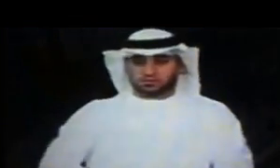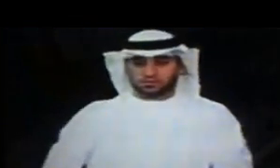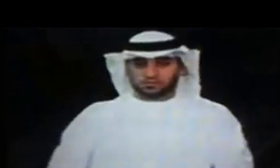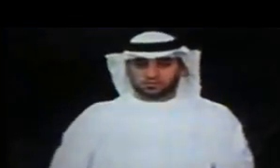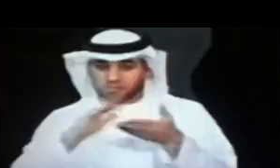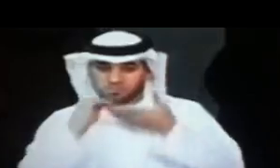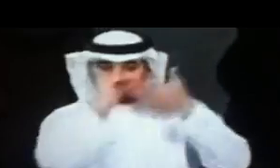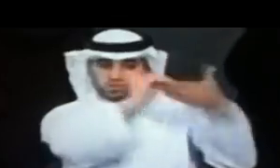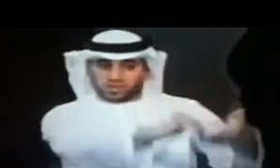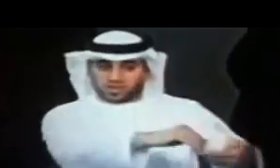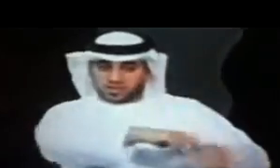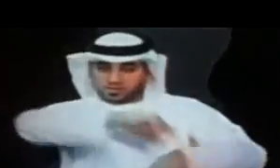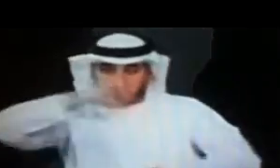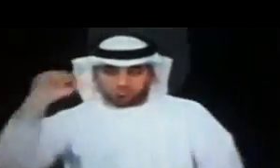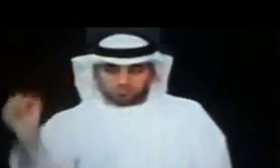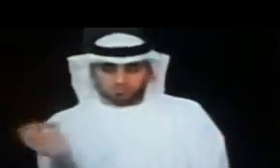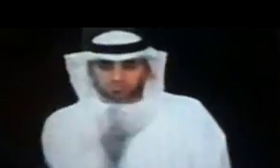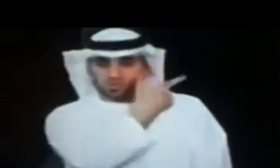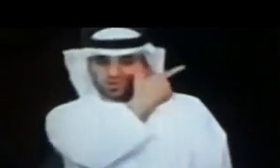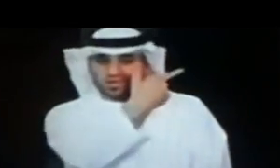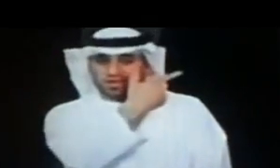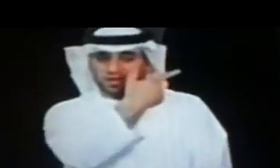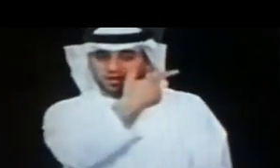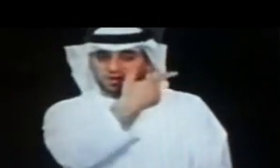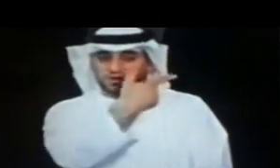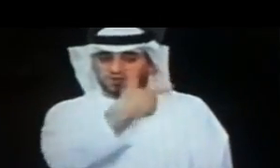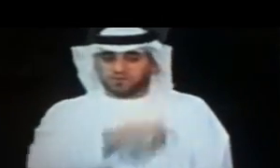سنقوم بإن شاء الله إصالها خلال